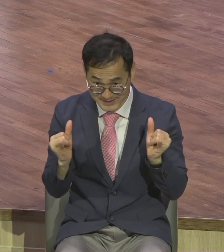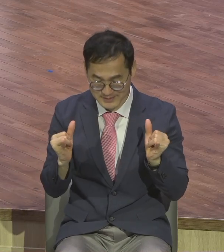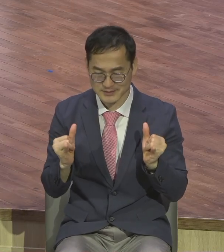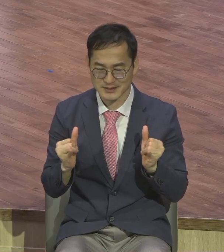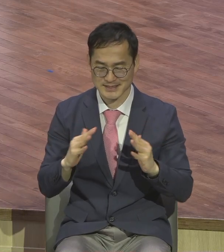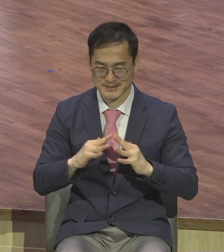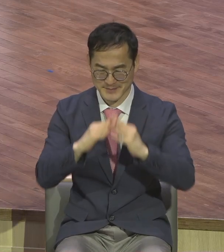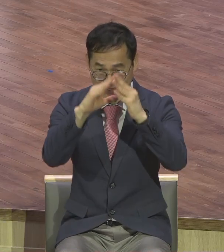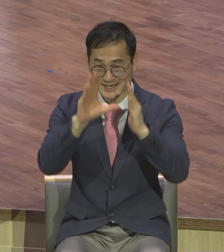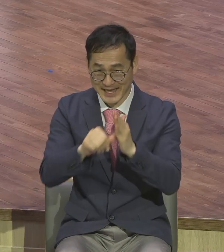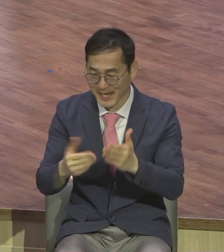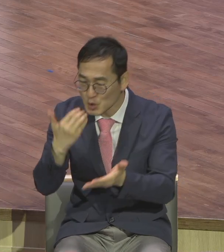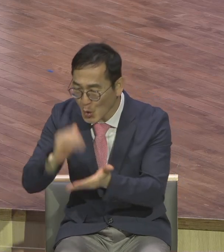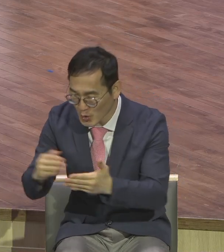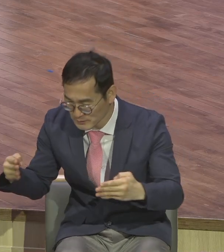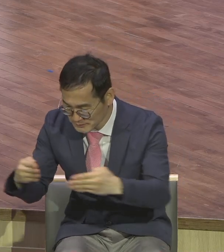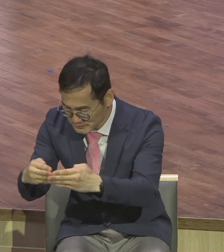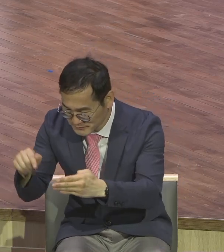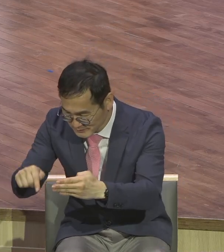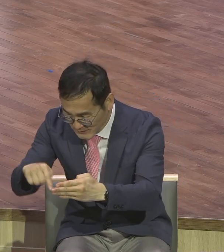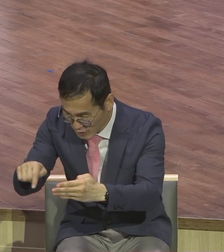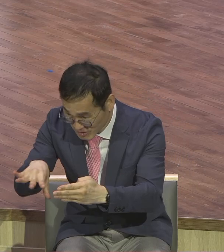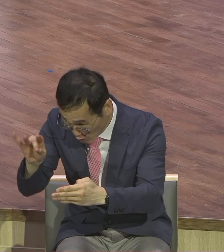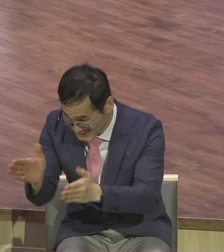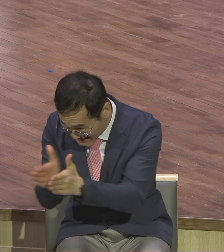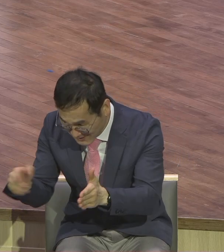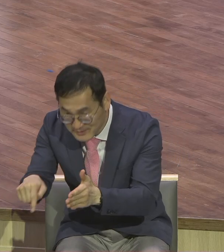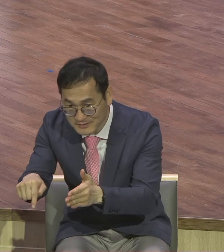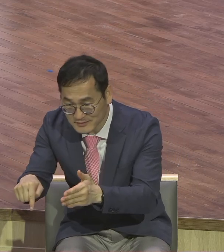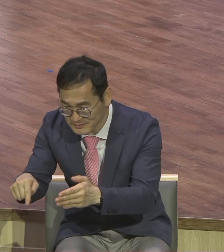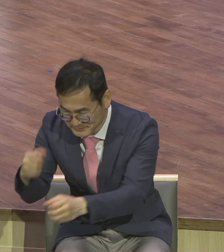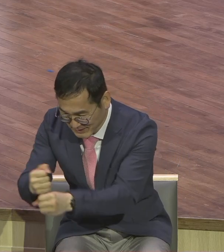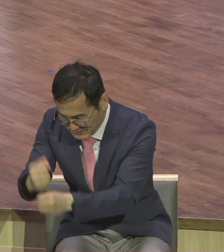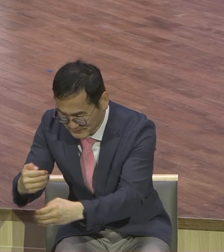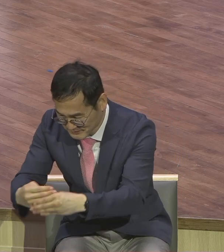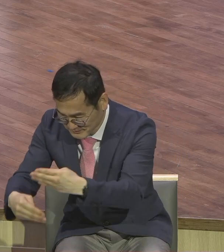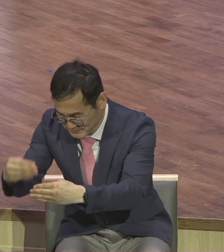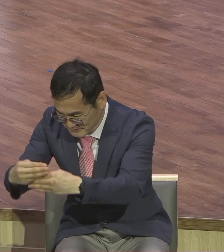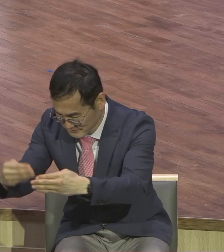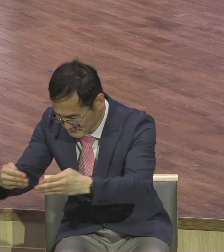건물을 지어놔기 때문에 건축의 출발이자 기초라고 머리돌이